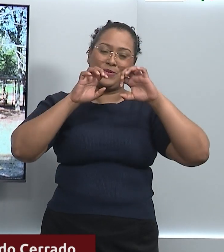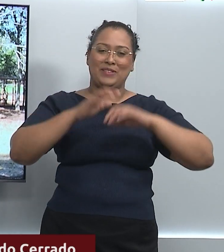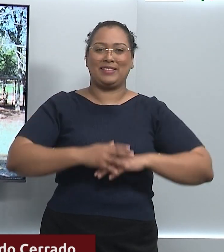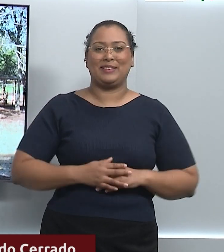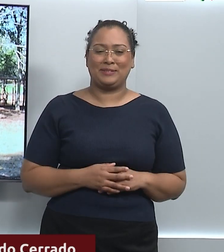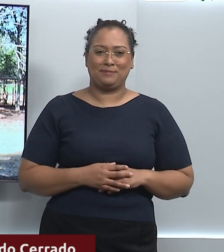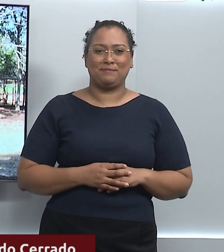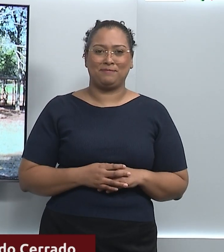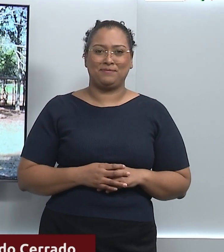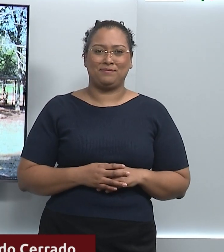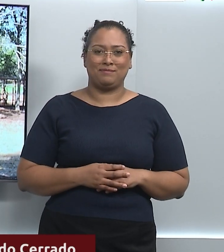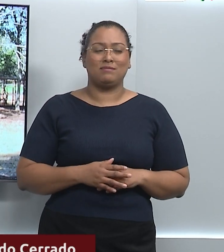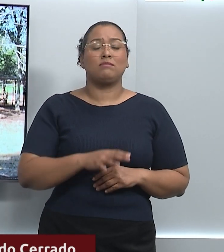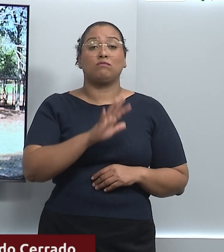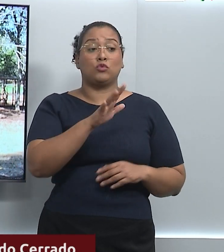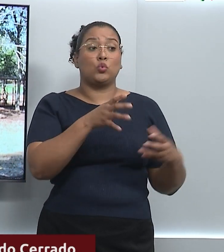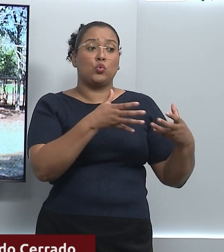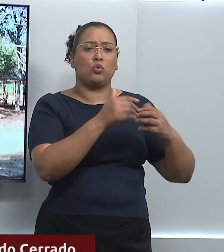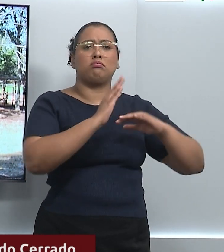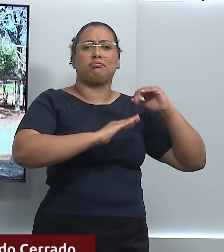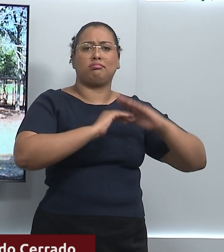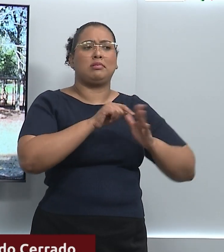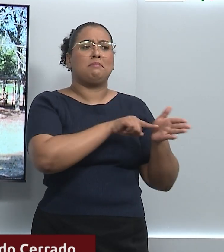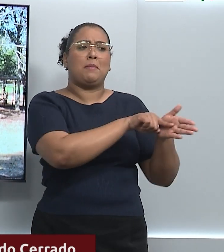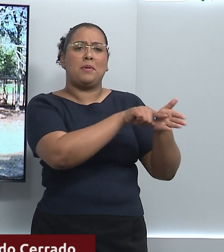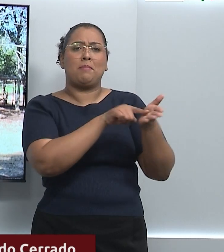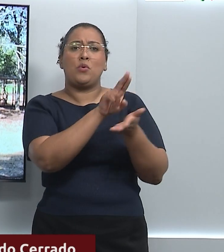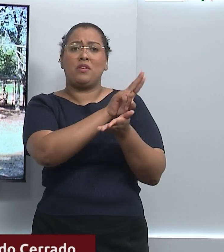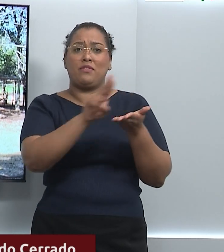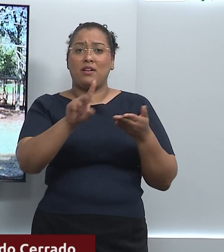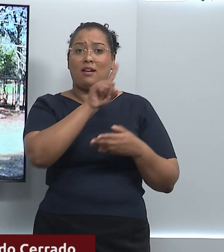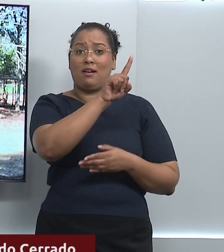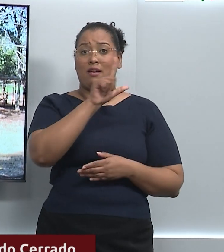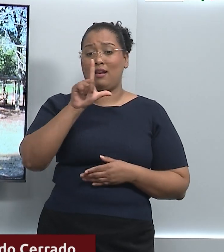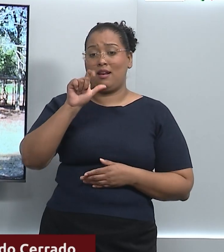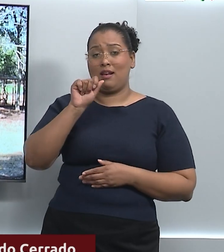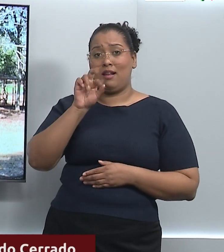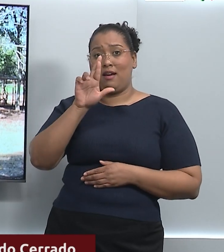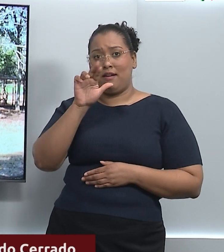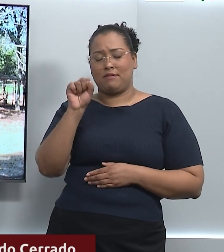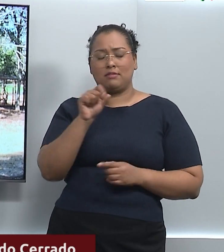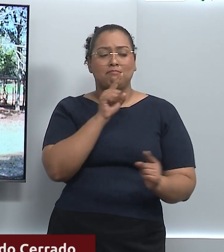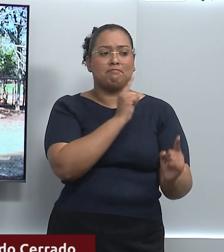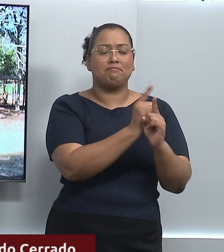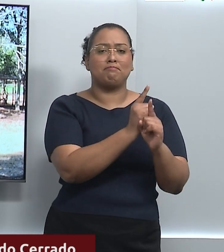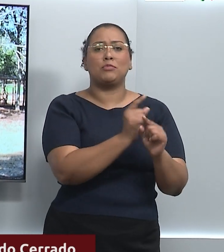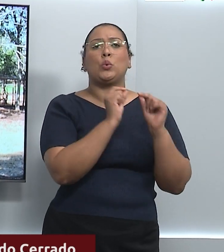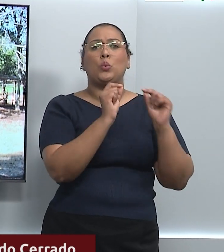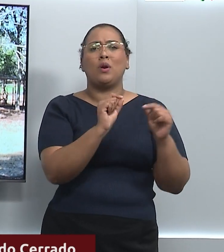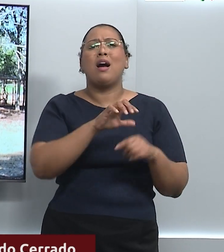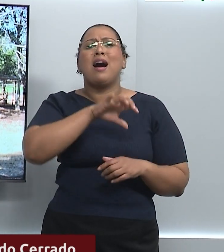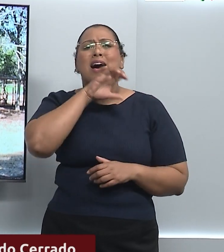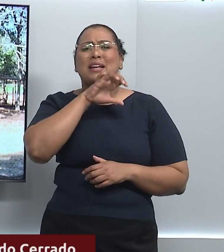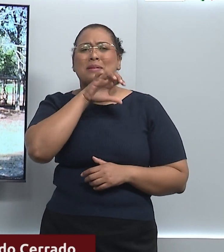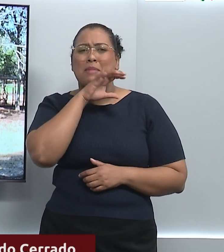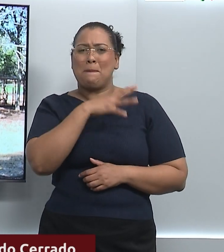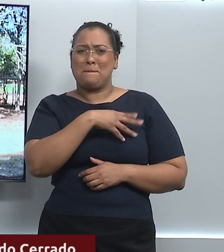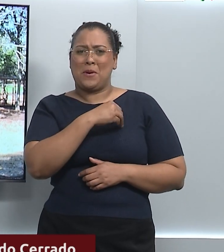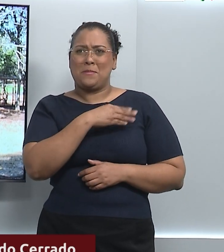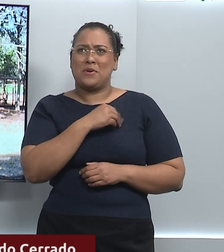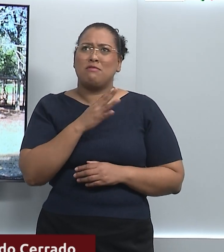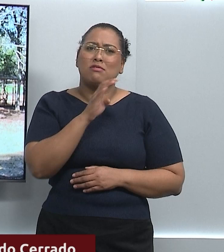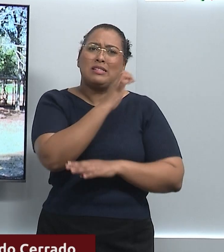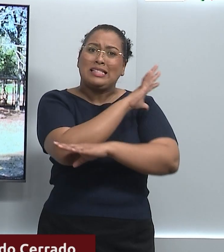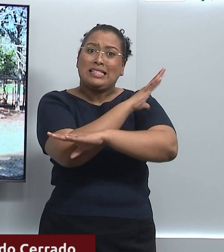Um levantamento inédito feito por pesquisadores da Universidade Federal de Lavras revelou que mamíferos de 70%